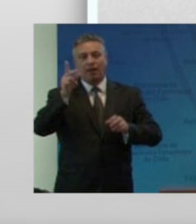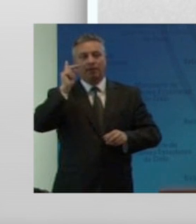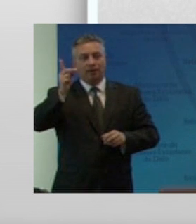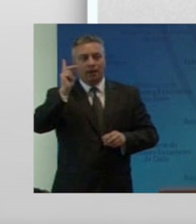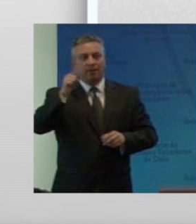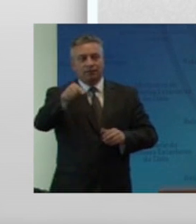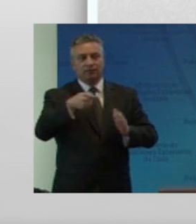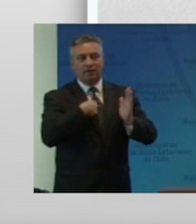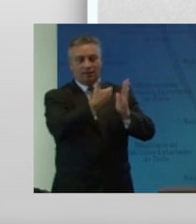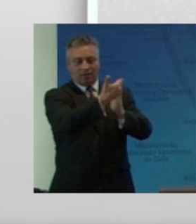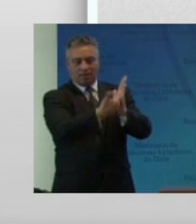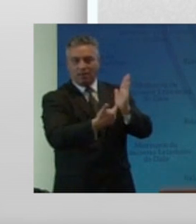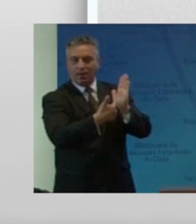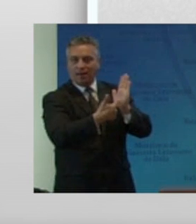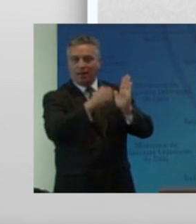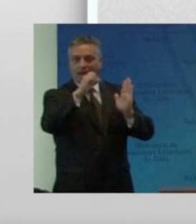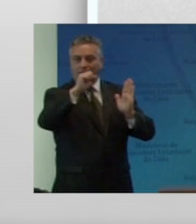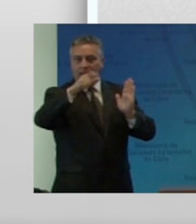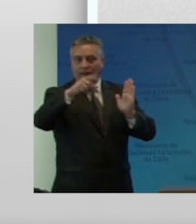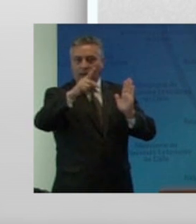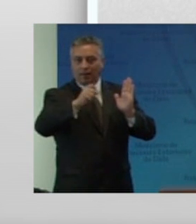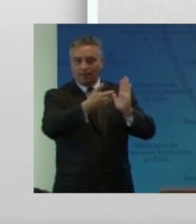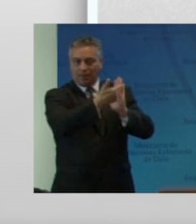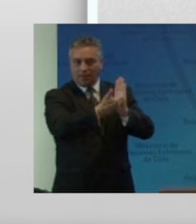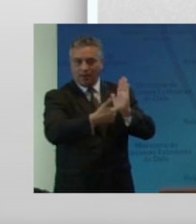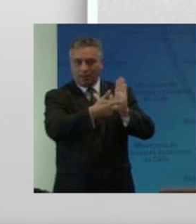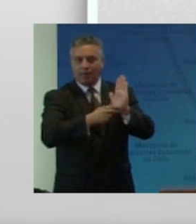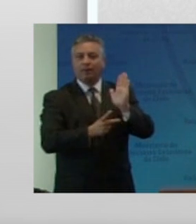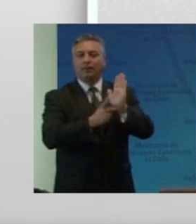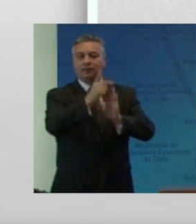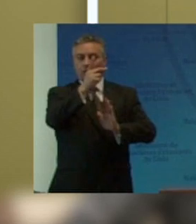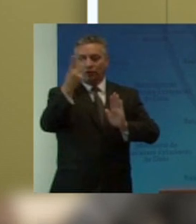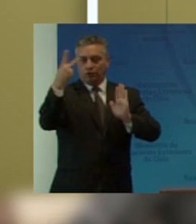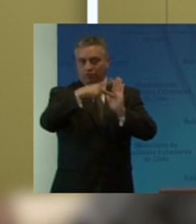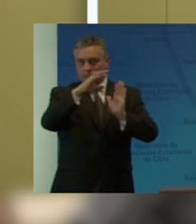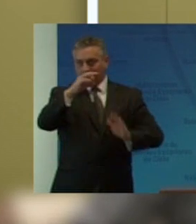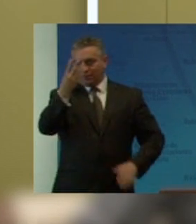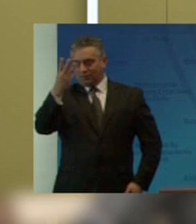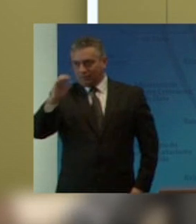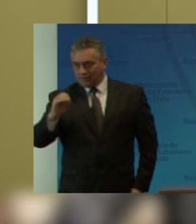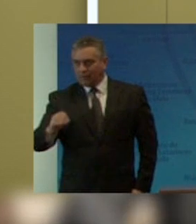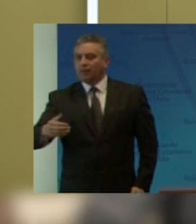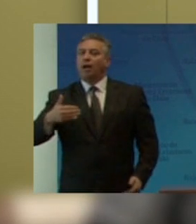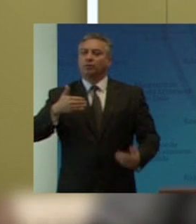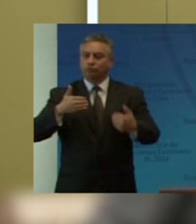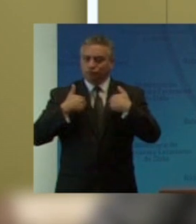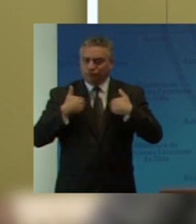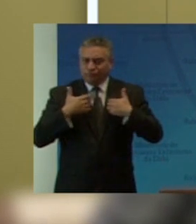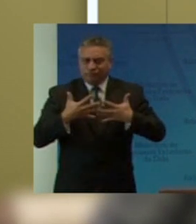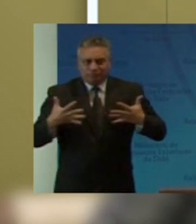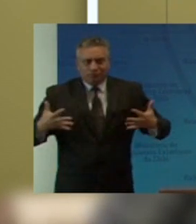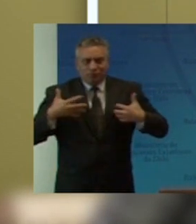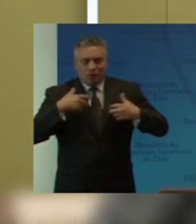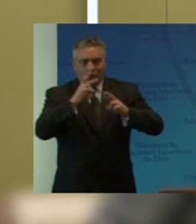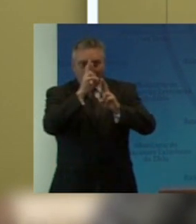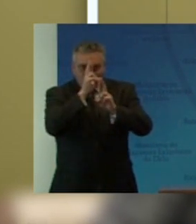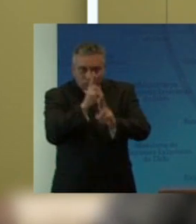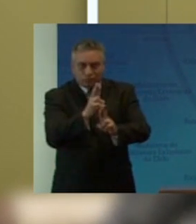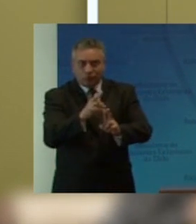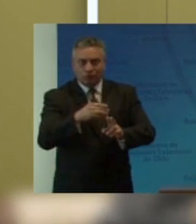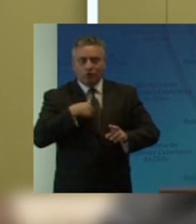en la Agenda de Desarrollo 2030 es un gran honor para mí hacer una